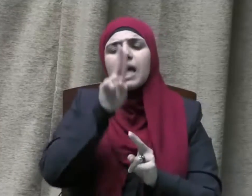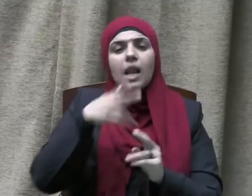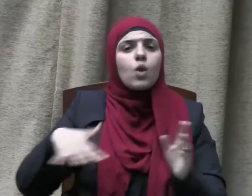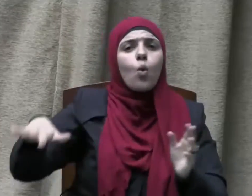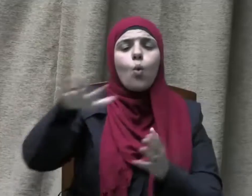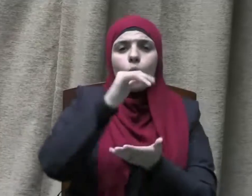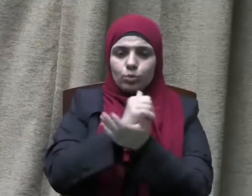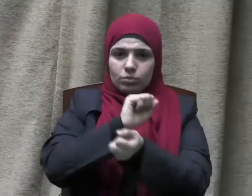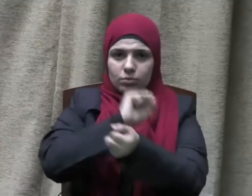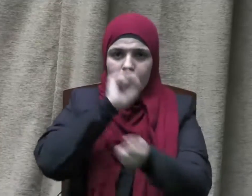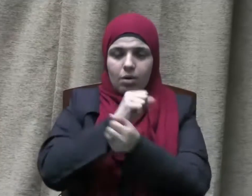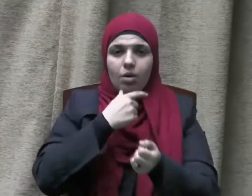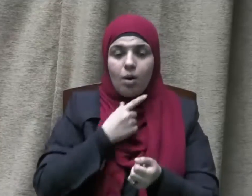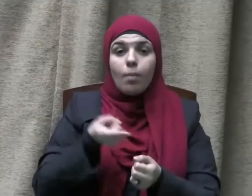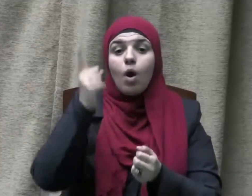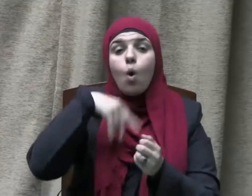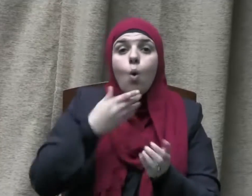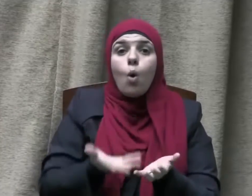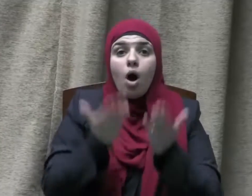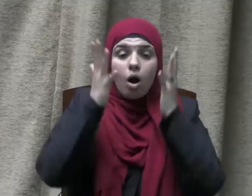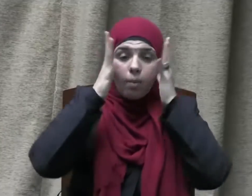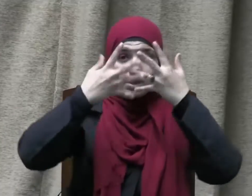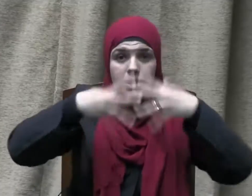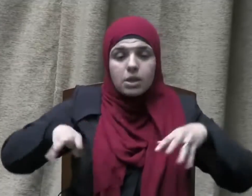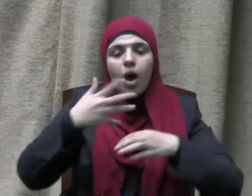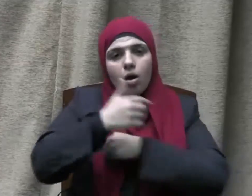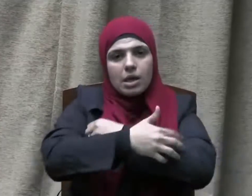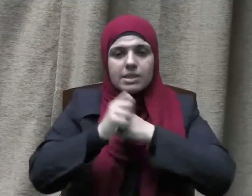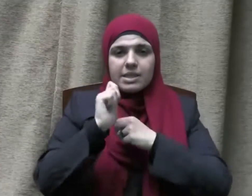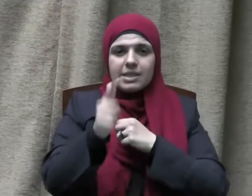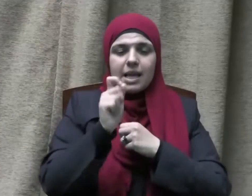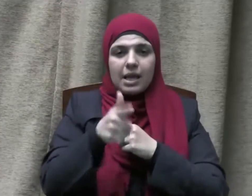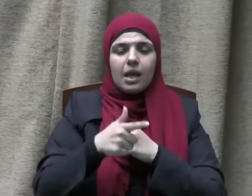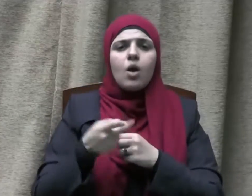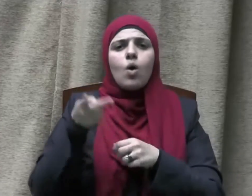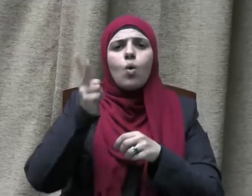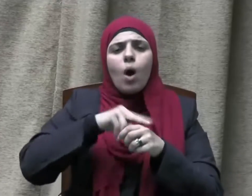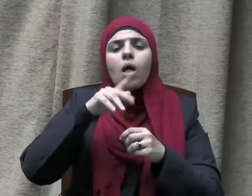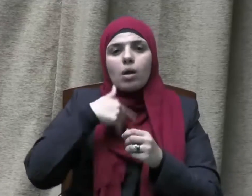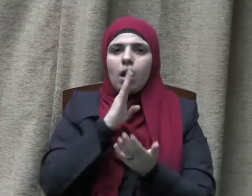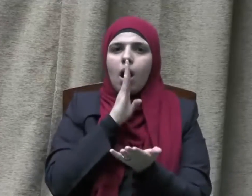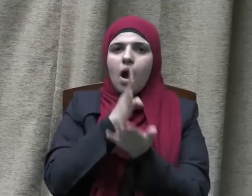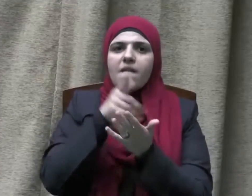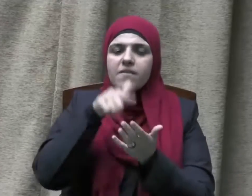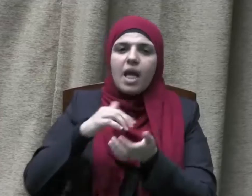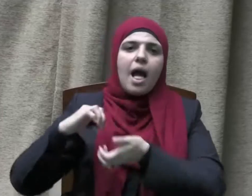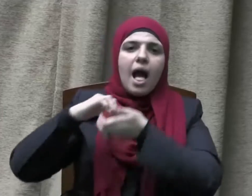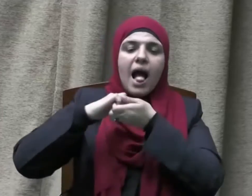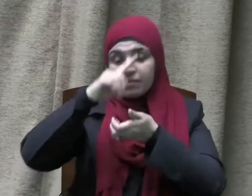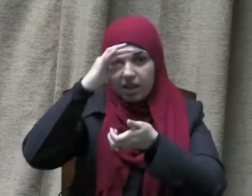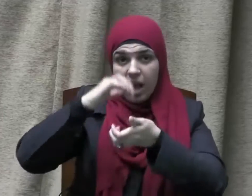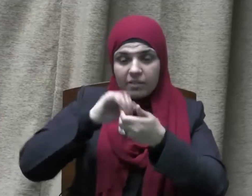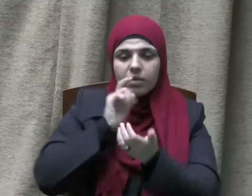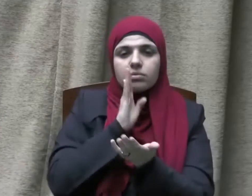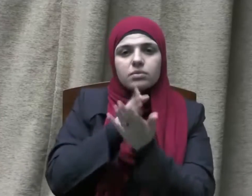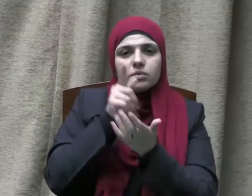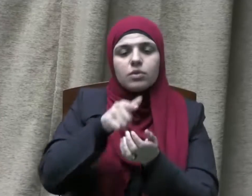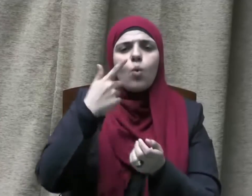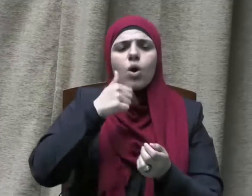وأقام الصلاة وآت الزكاة والموفون بعهدهم إذا عاهدوا والصابرين في